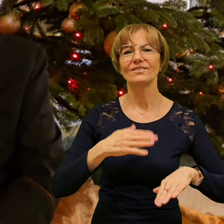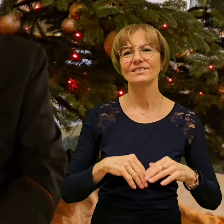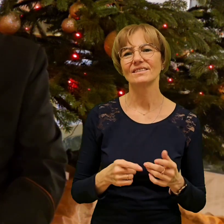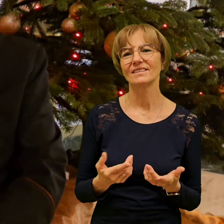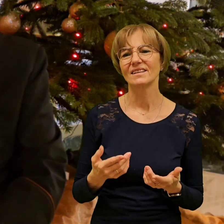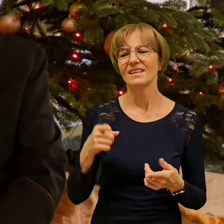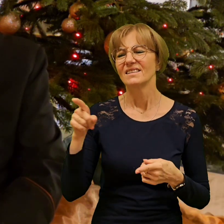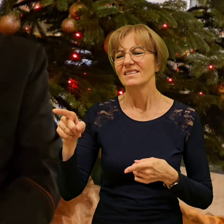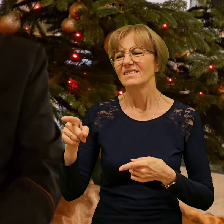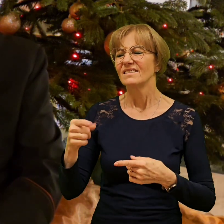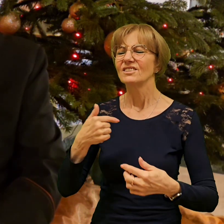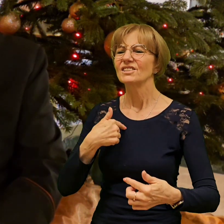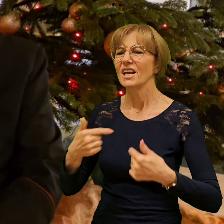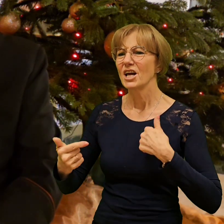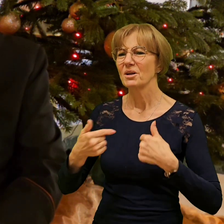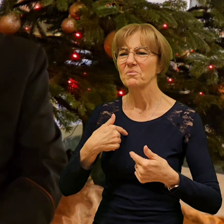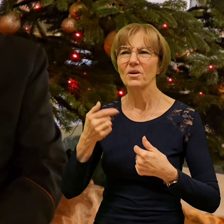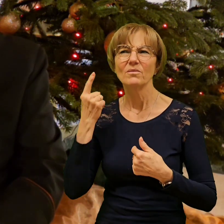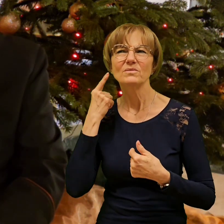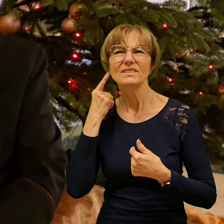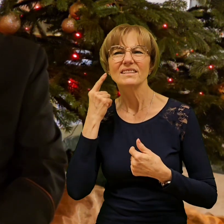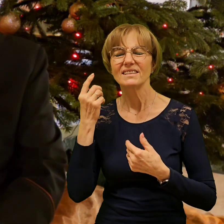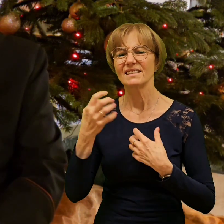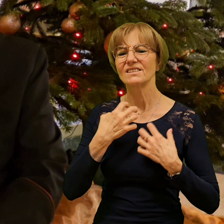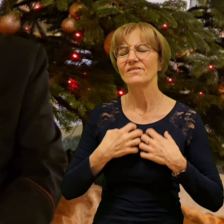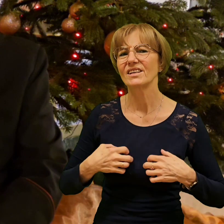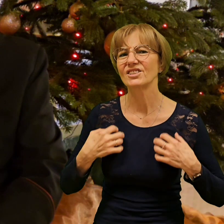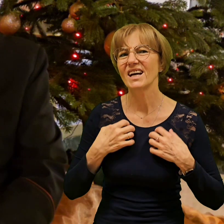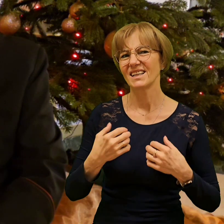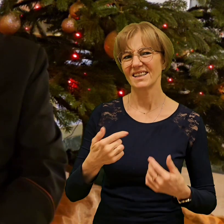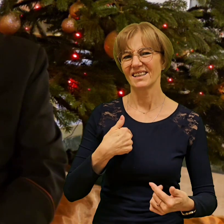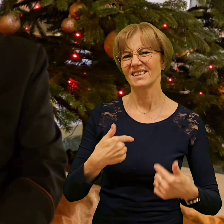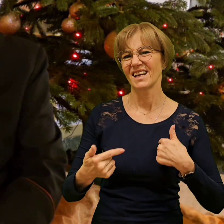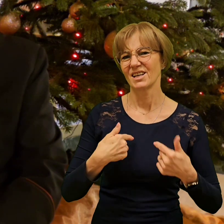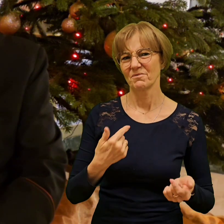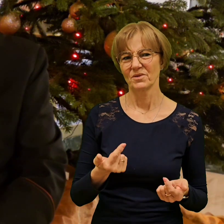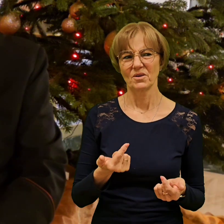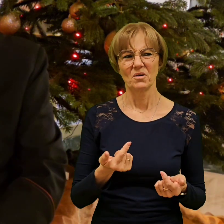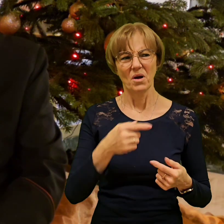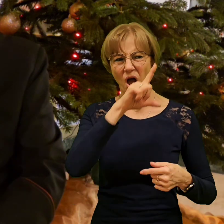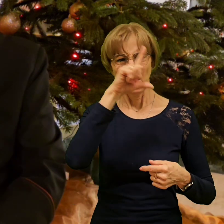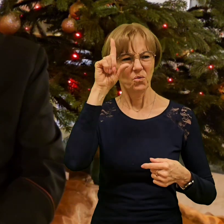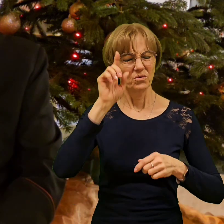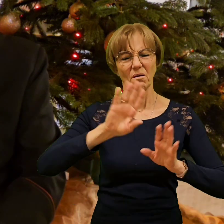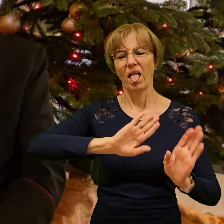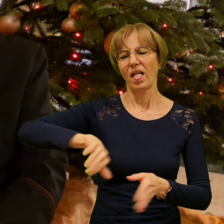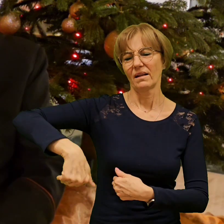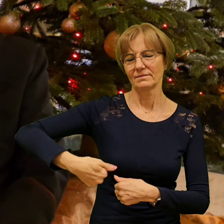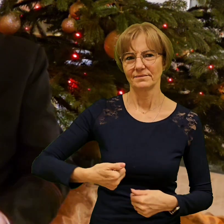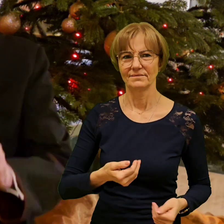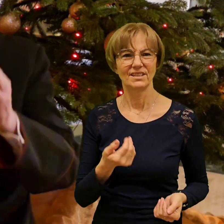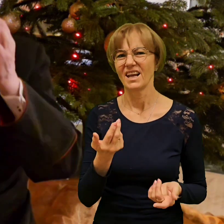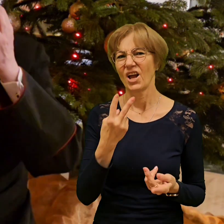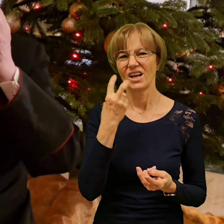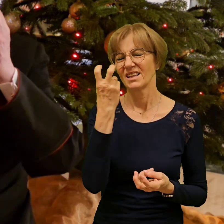zwierzęta, gdzie mało się kto tym przejmuje. No i ostatecznie